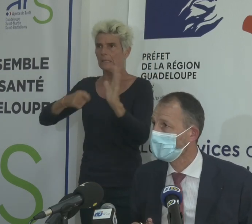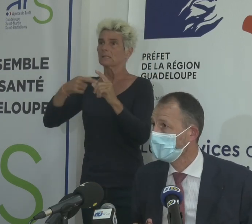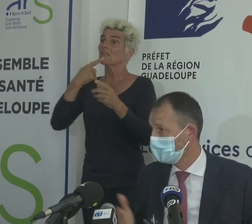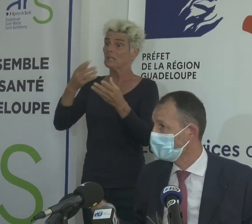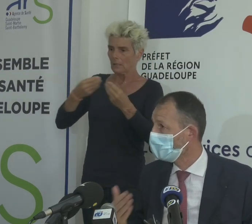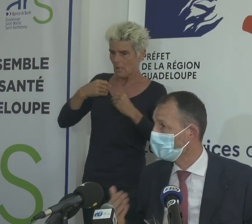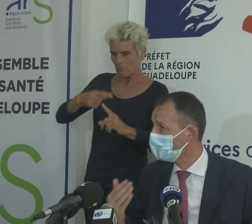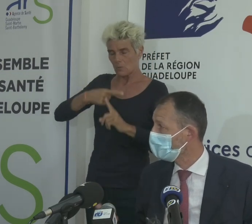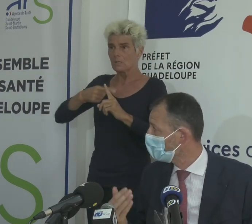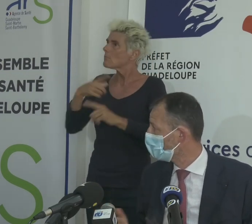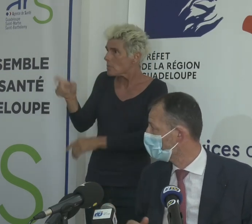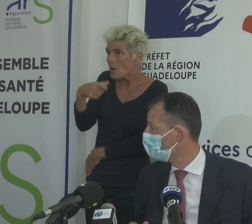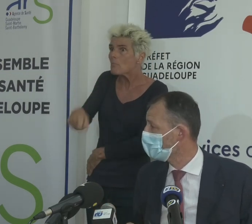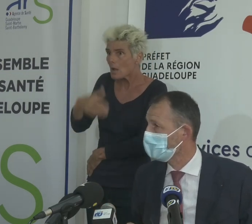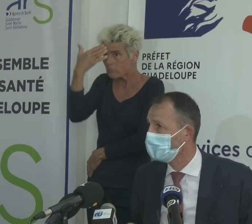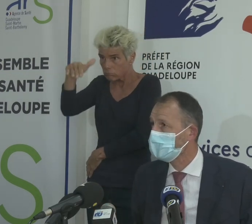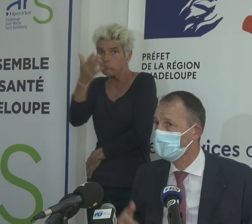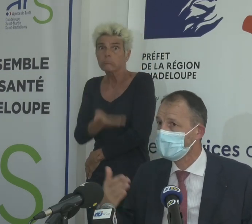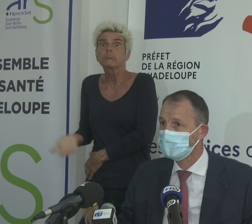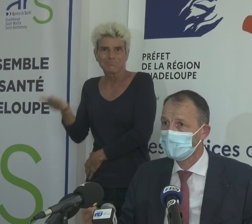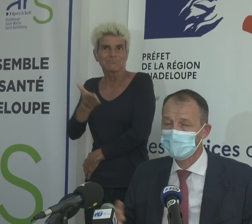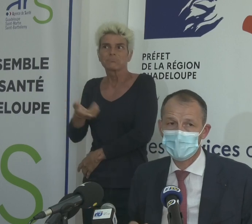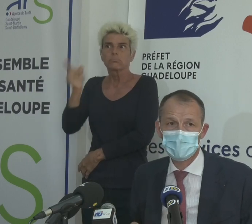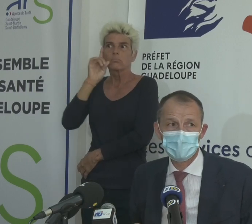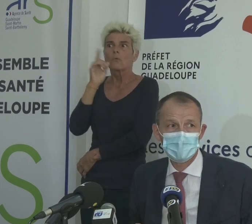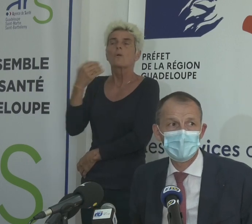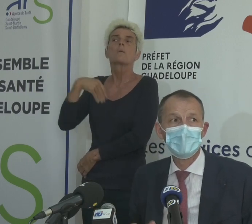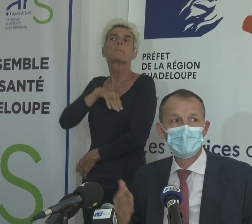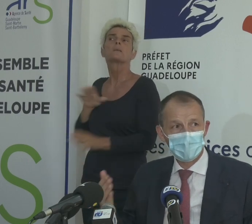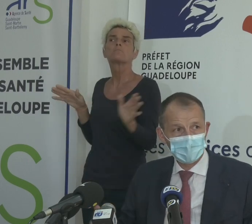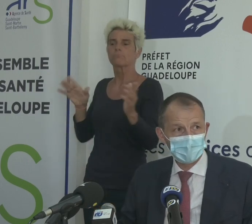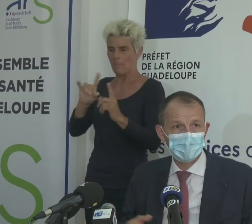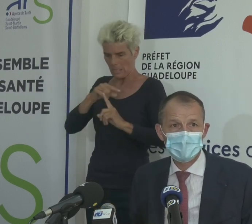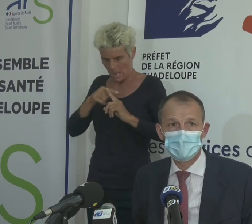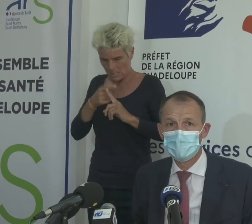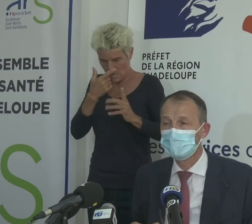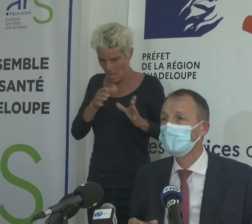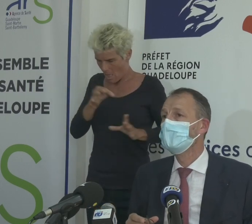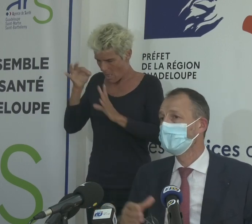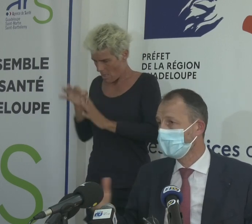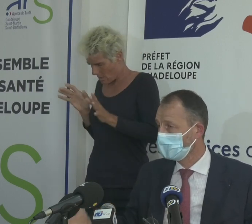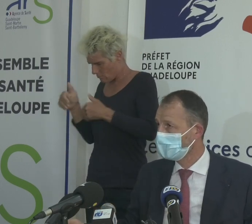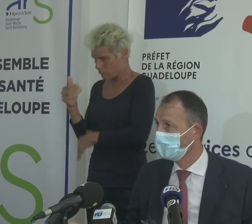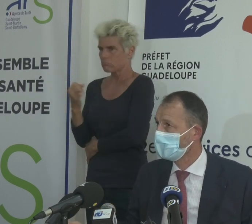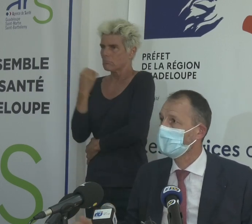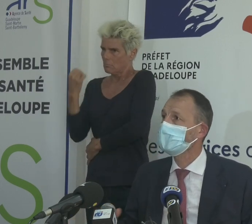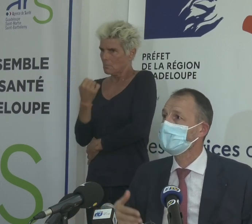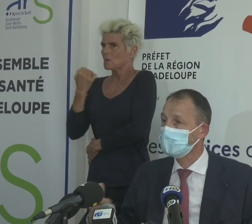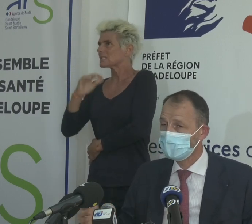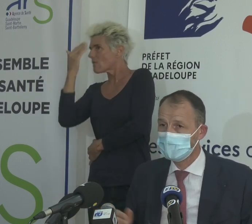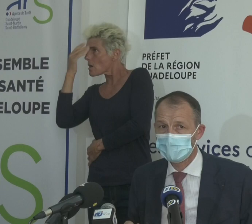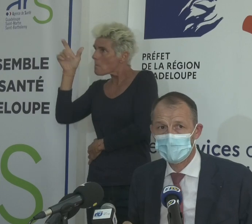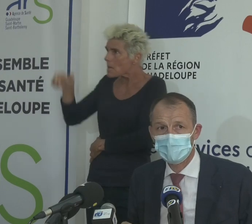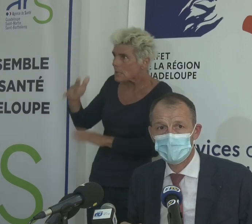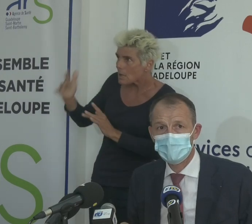positifs et c'est normal. Et c'est bien de générer puisque c'est ça qui permet ensuite de rentrer dans des phases d'isolement, de connaître les cas contacts